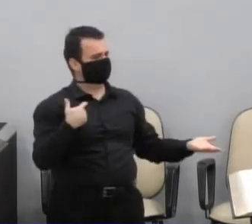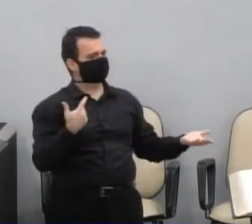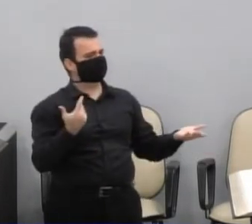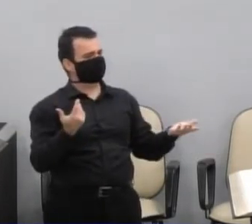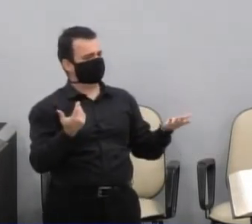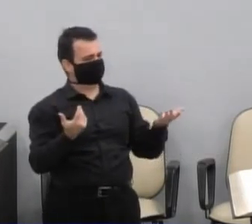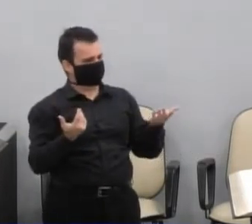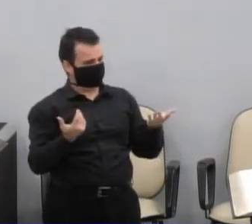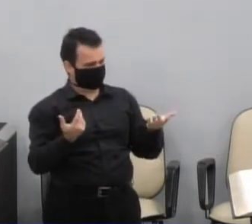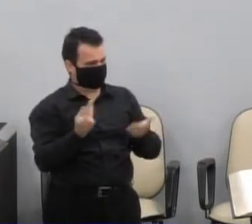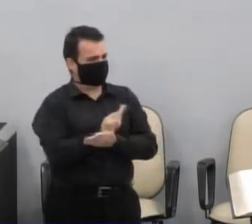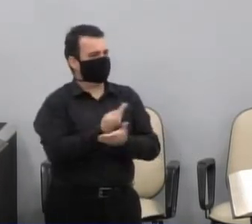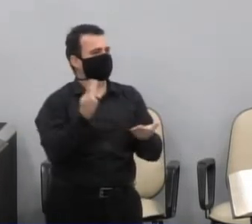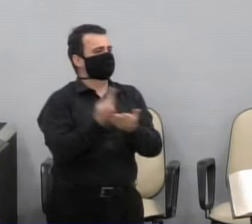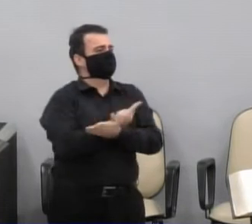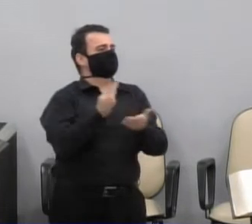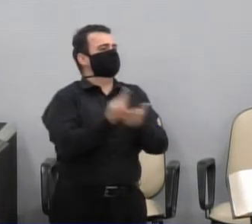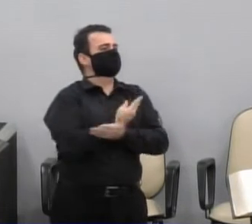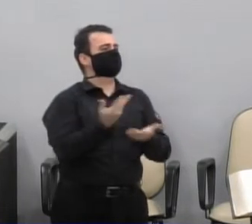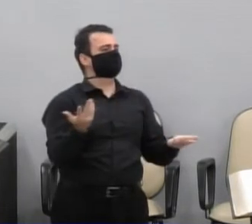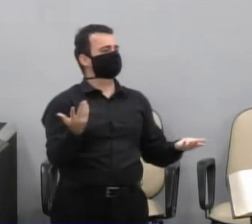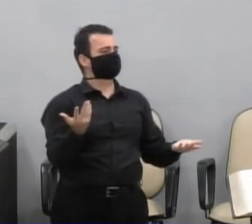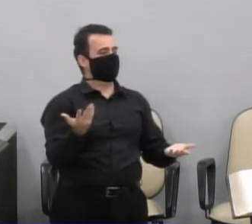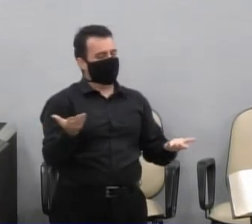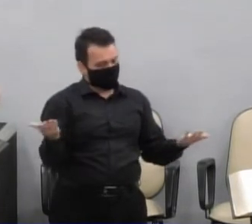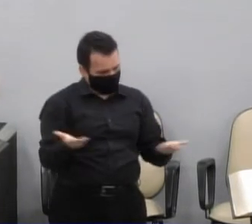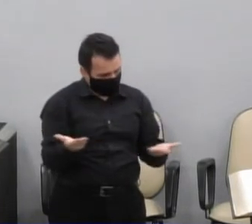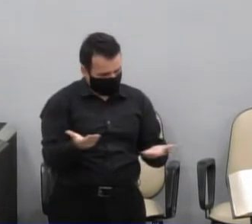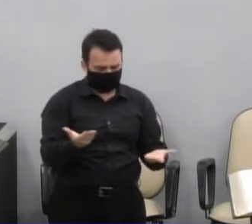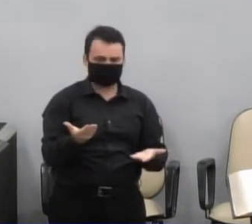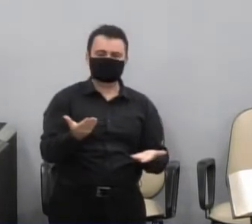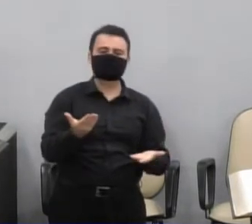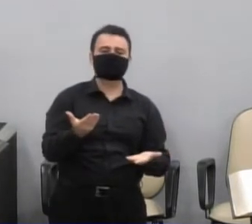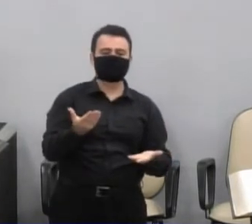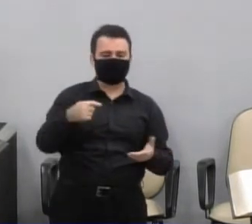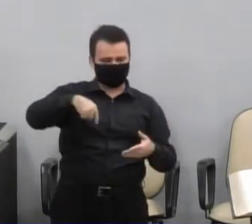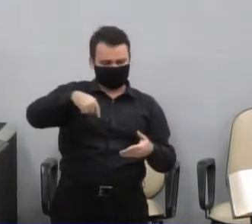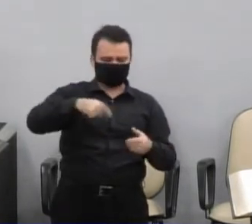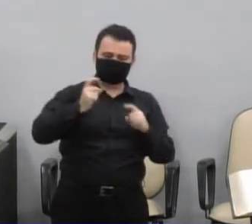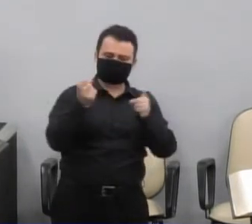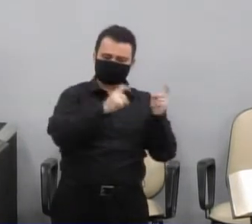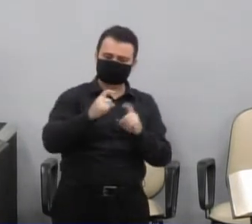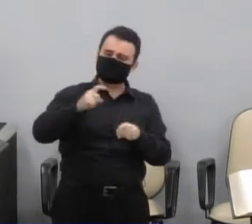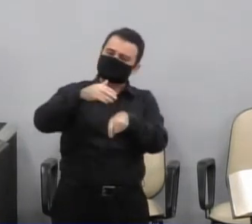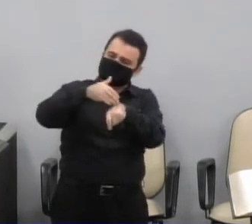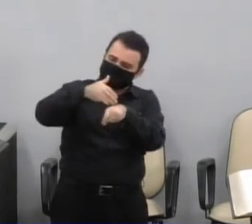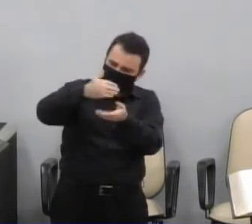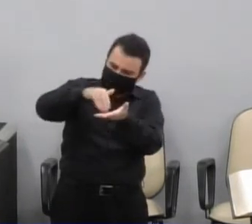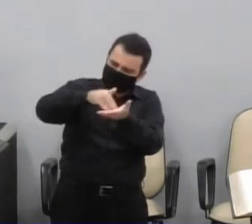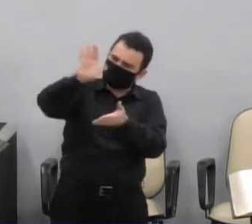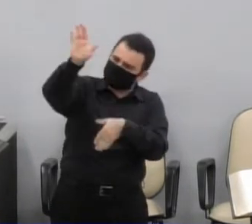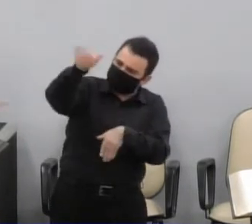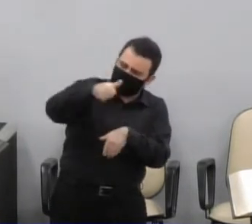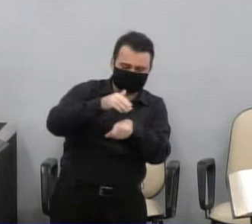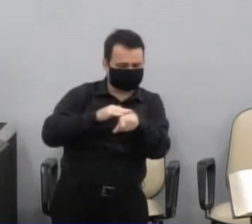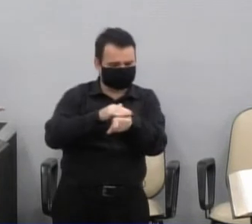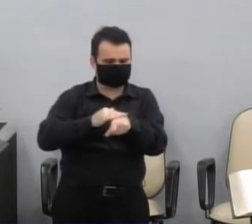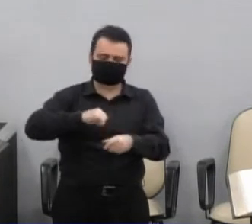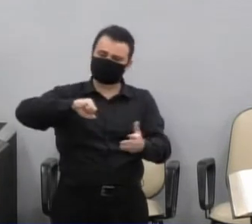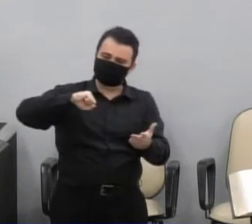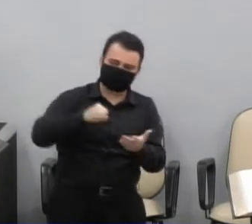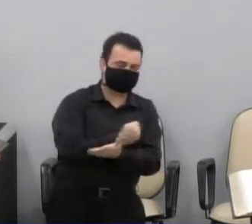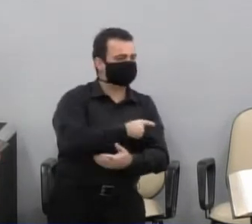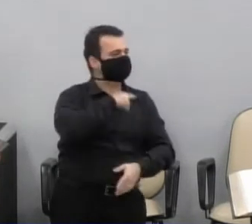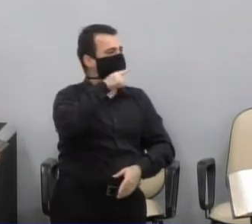E eu acho que essa casa perdeu hoje, essa casa que já foi chamada nessa tribuna, por um vereador amigo, que conheço há pouco tempo, mas